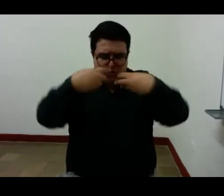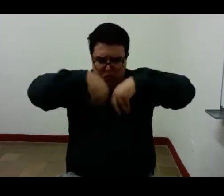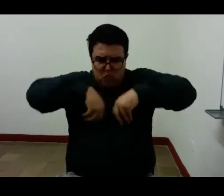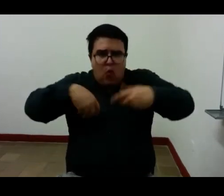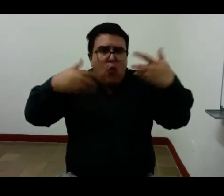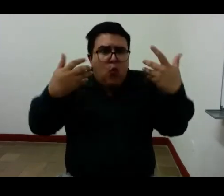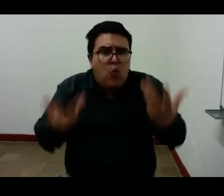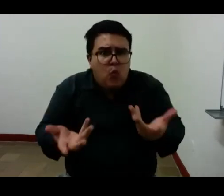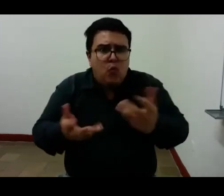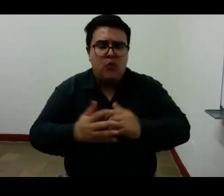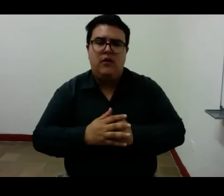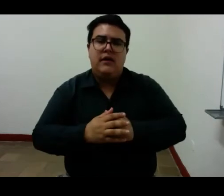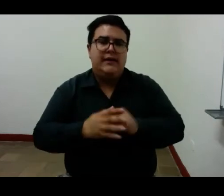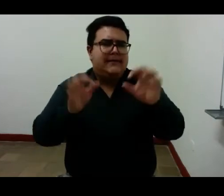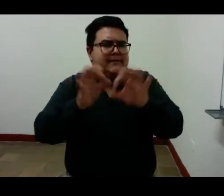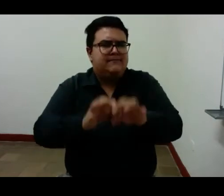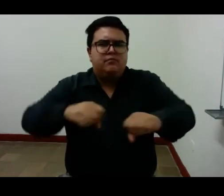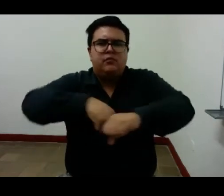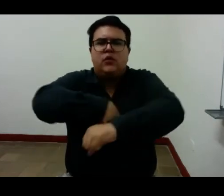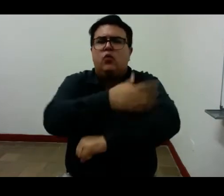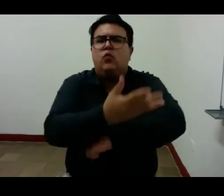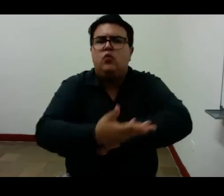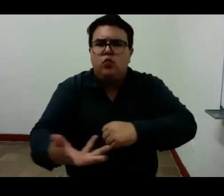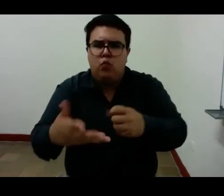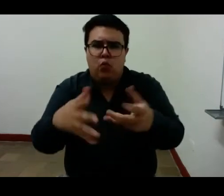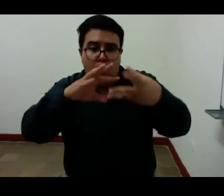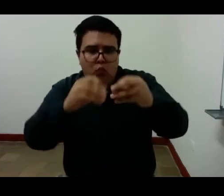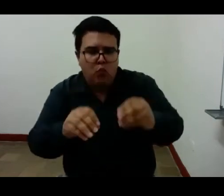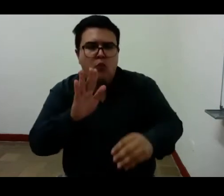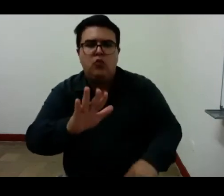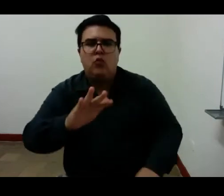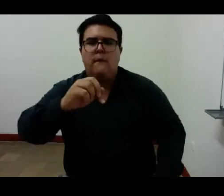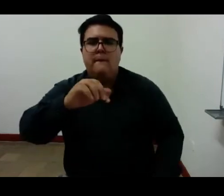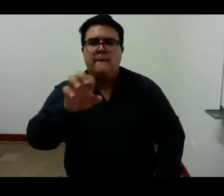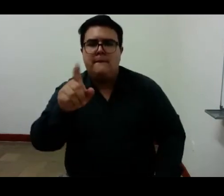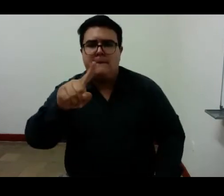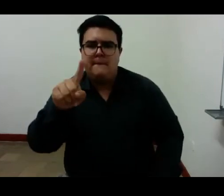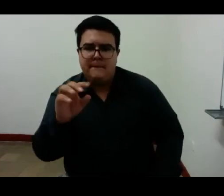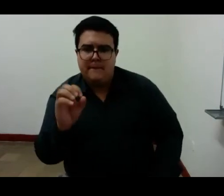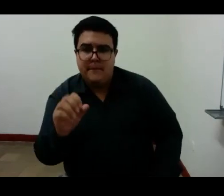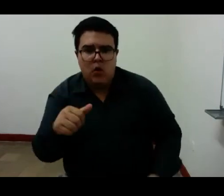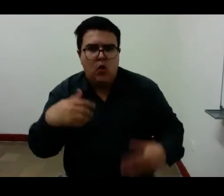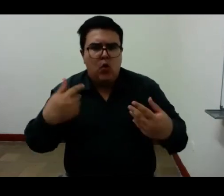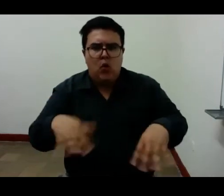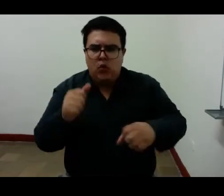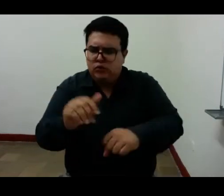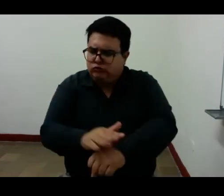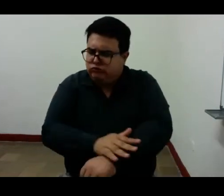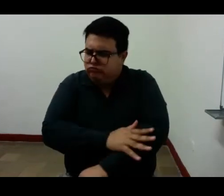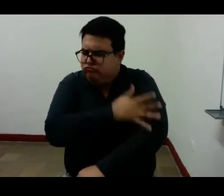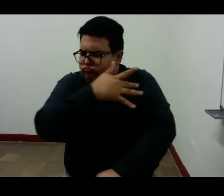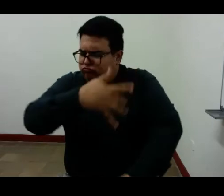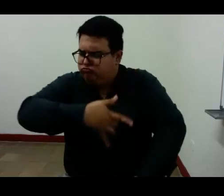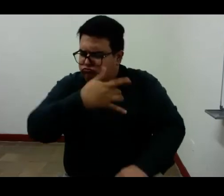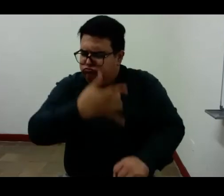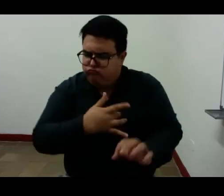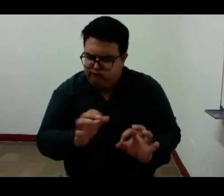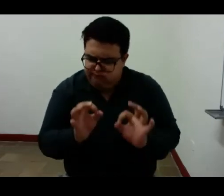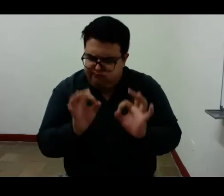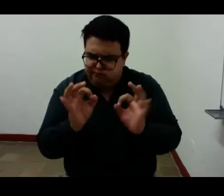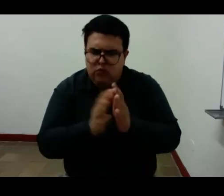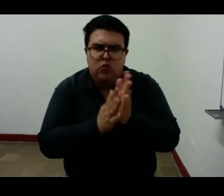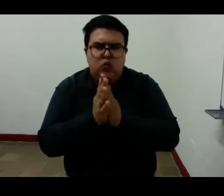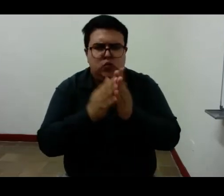cada poema en el escenario interior de Pessoa en el escenario de su sentir es una